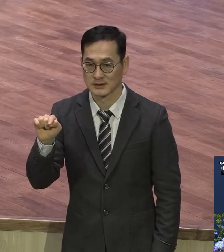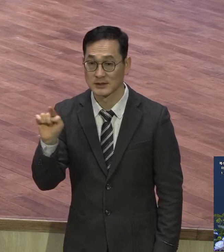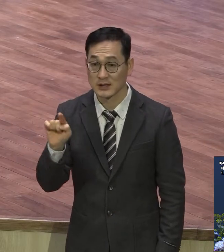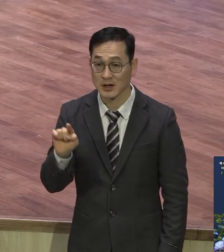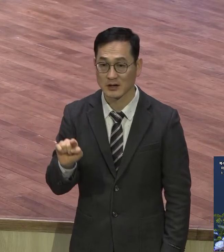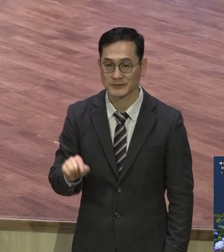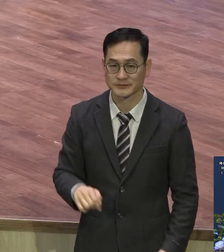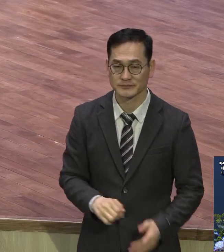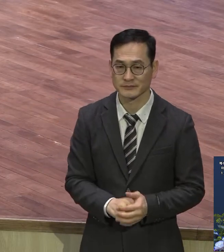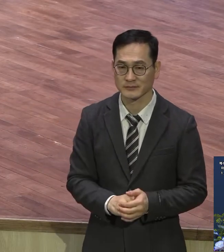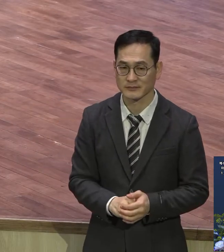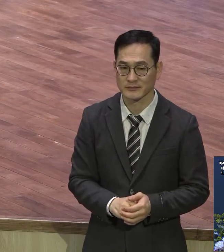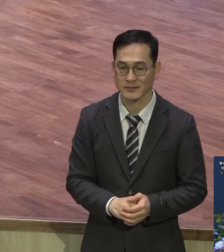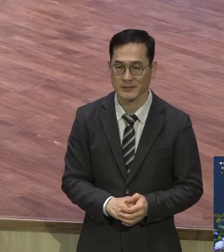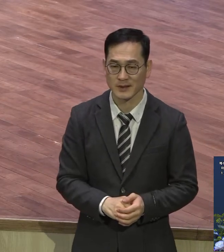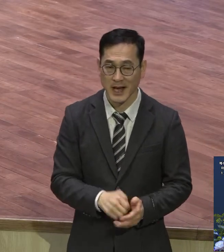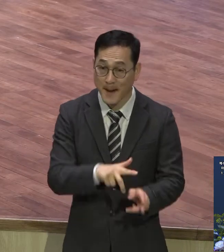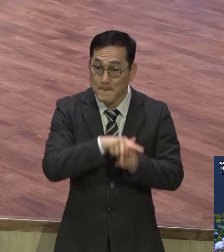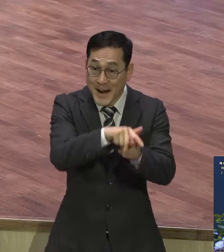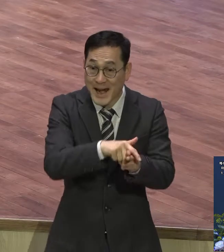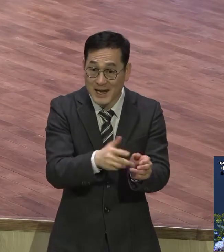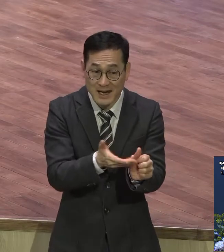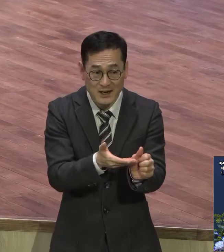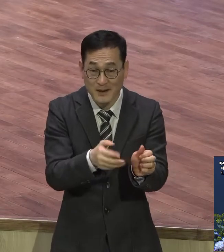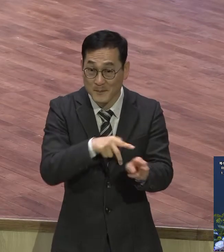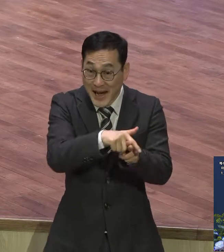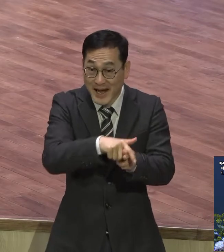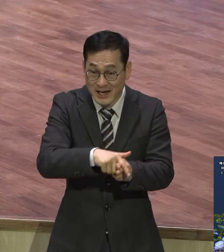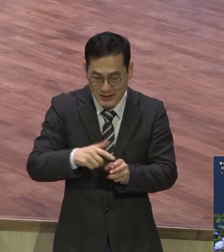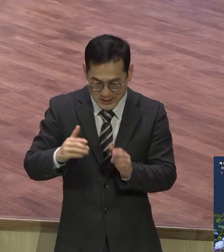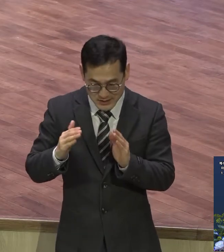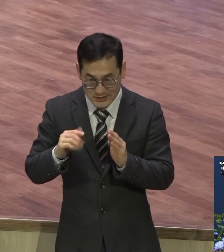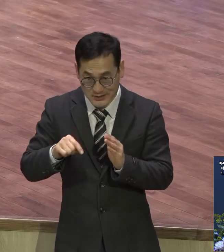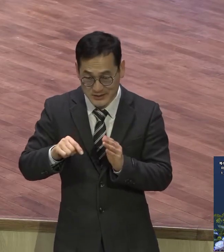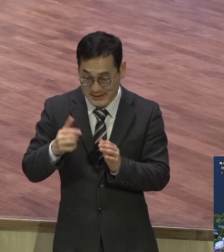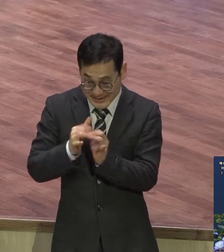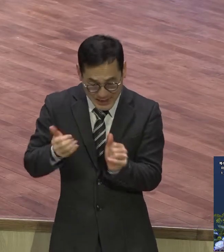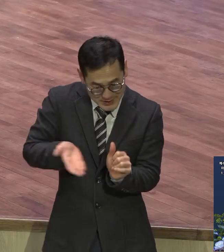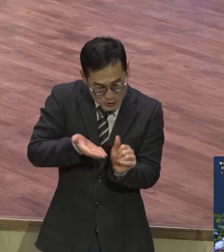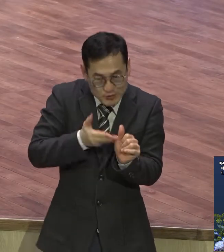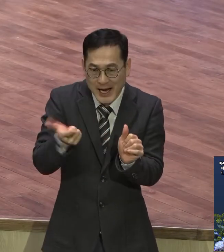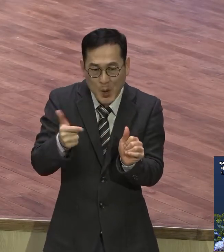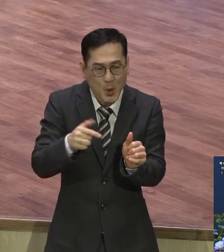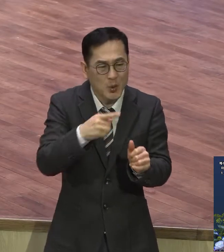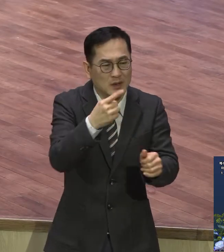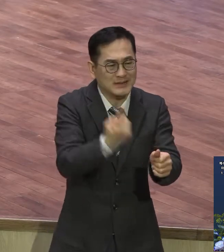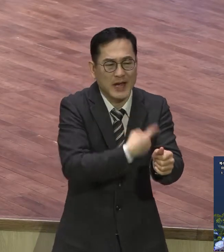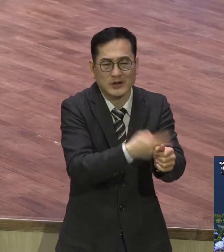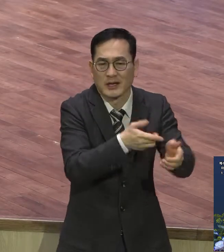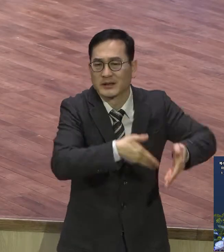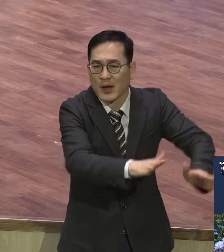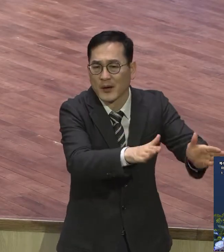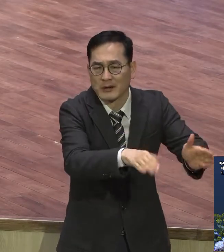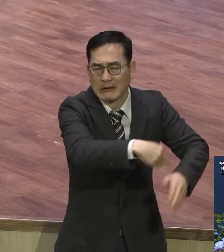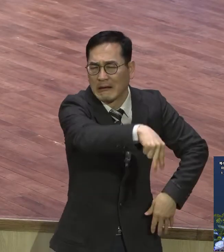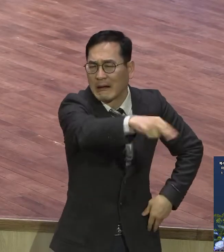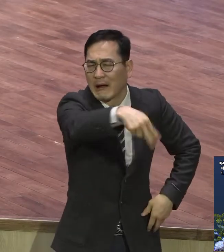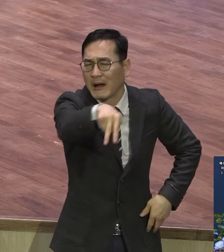상태에 있는 말이 주인의 손에 의해서 길들어진 상태 야생마